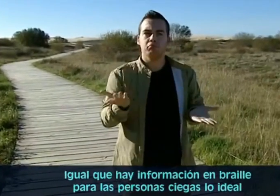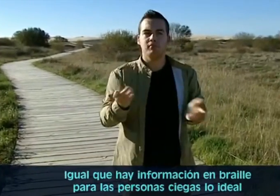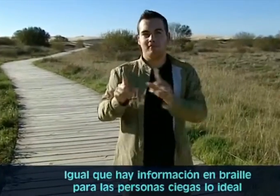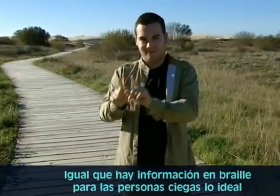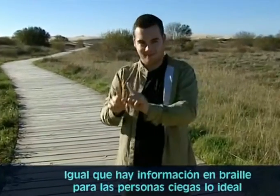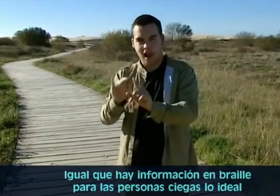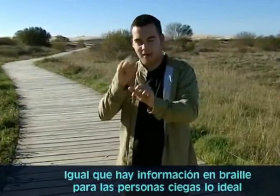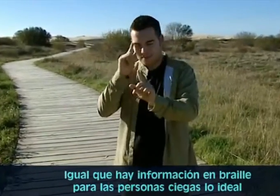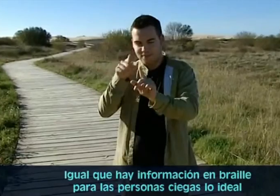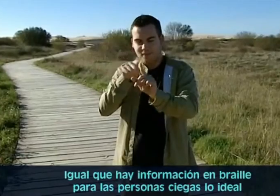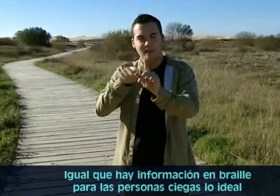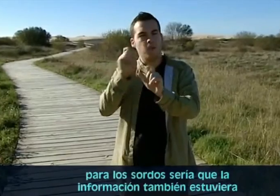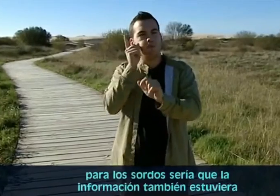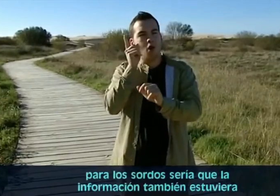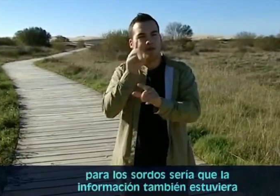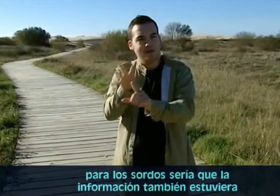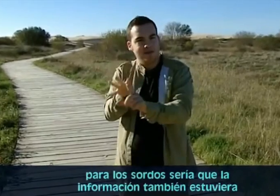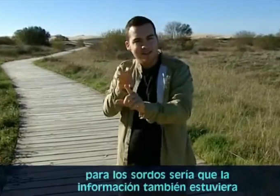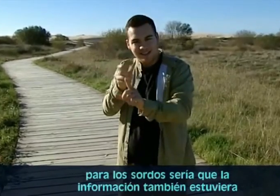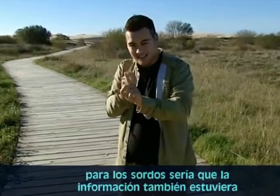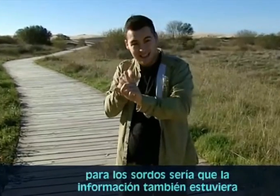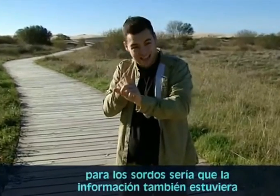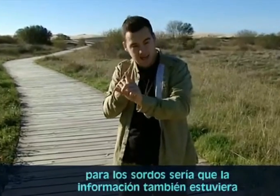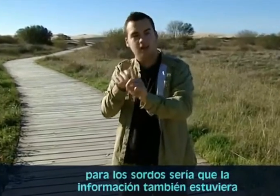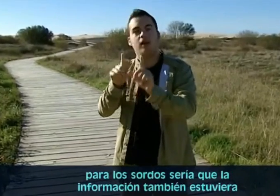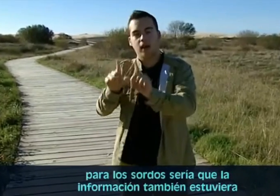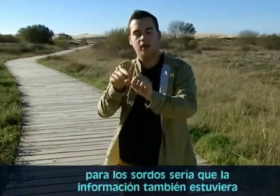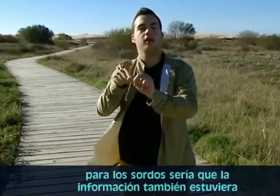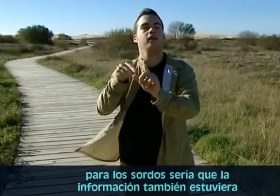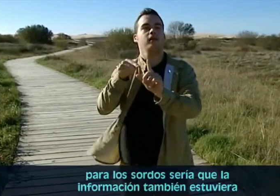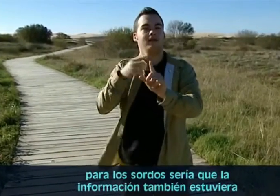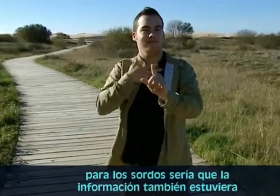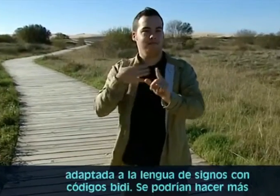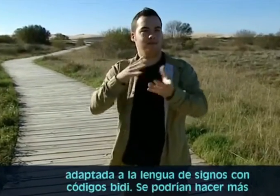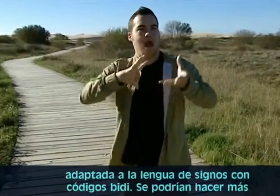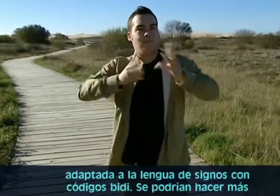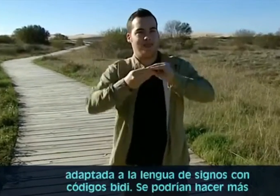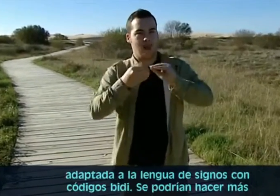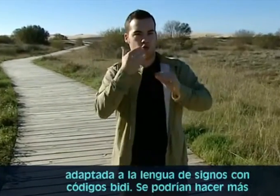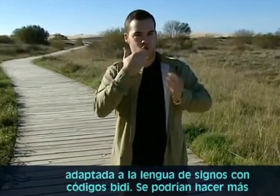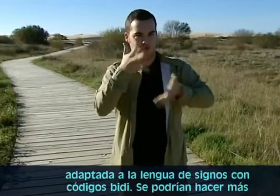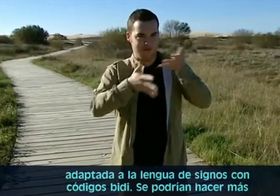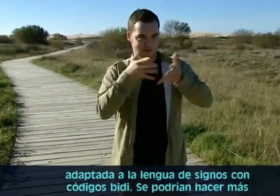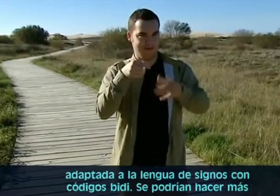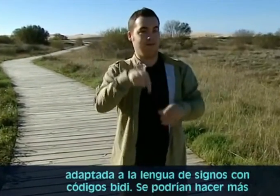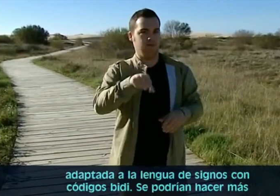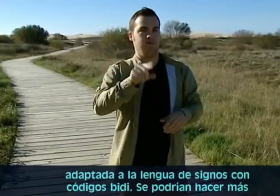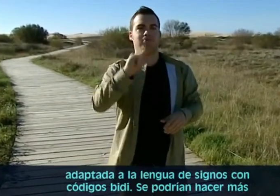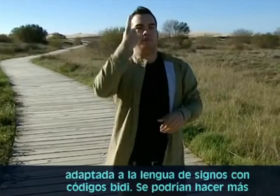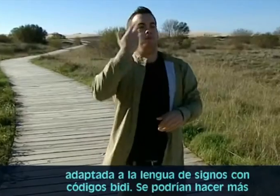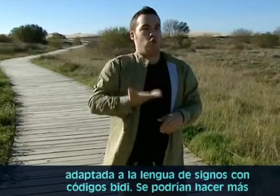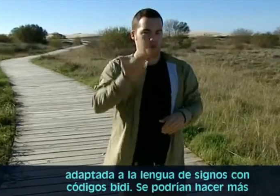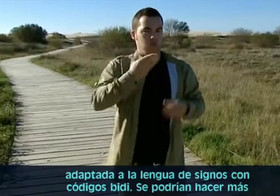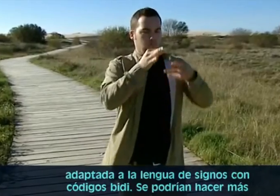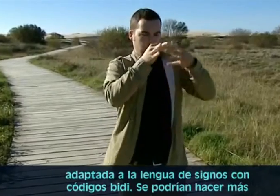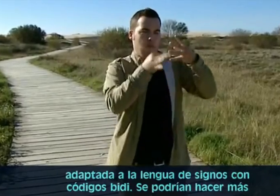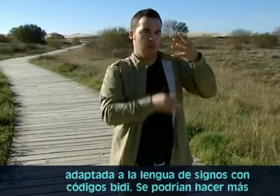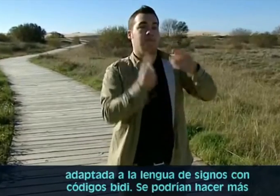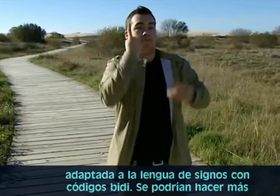personas ciegas lo ideal para sordos sería que la información también estuviera adaptada a la lengua de signos con códigos BIDI. Se podrían hacer